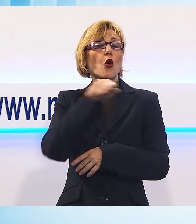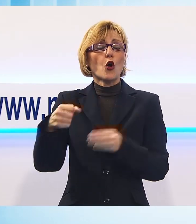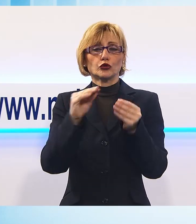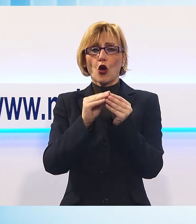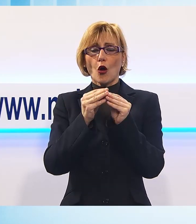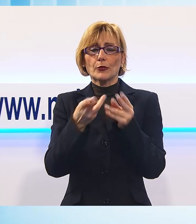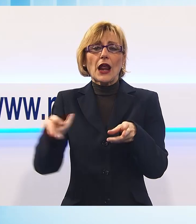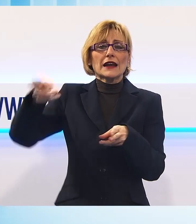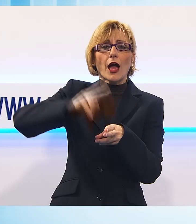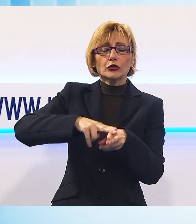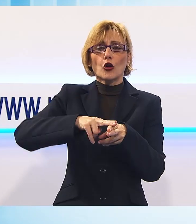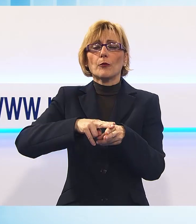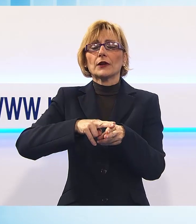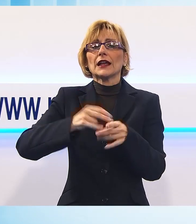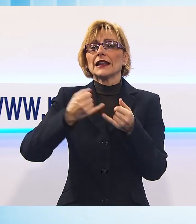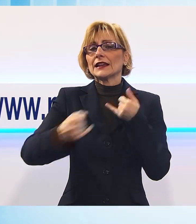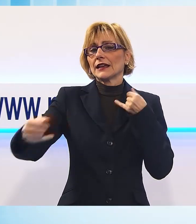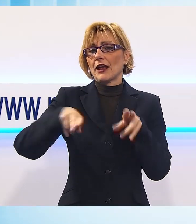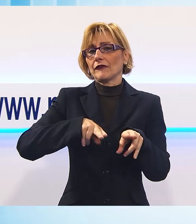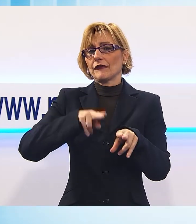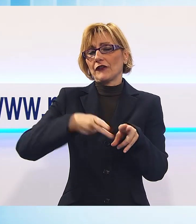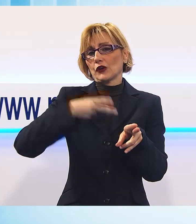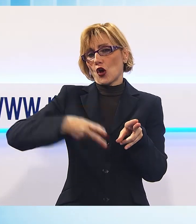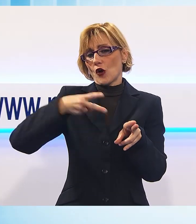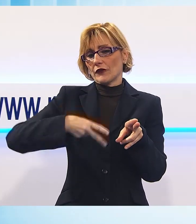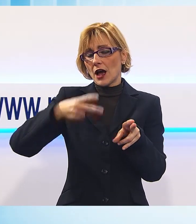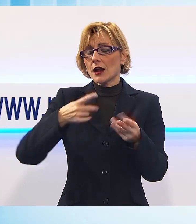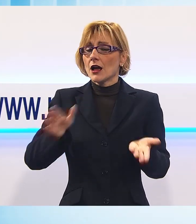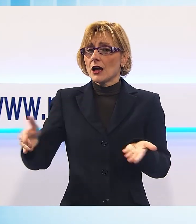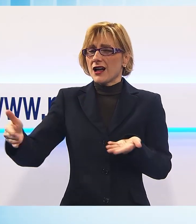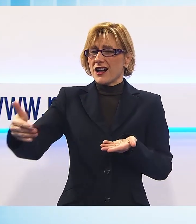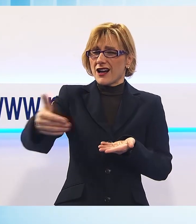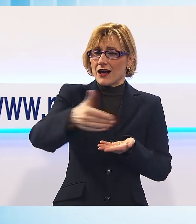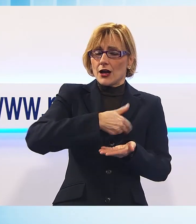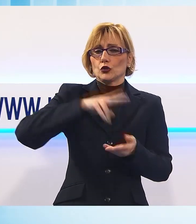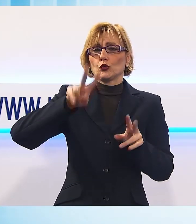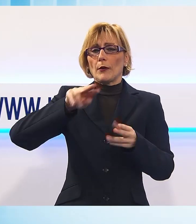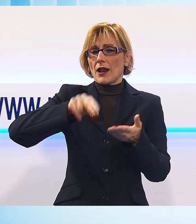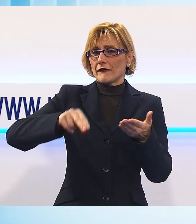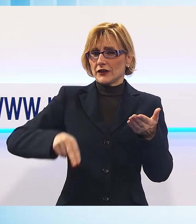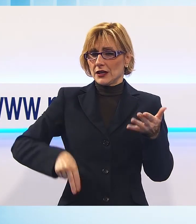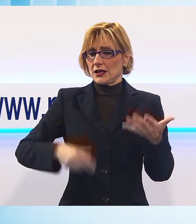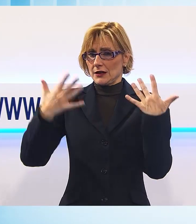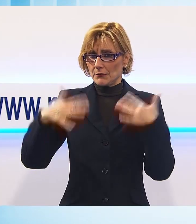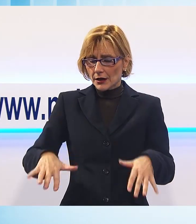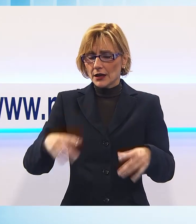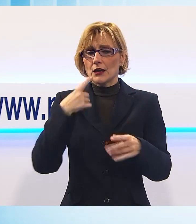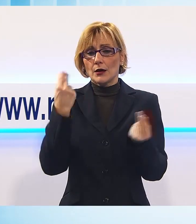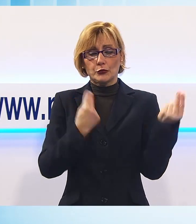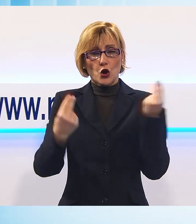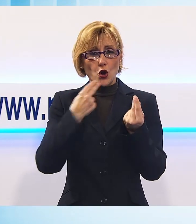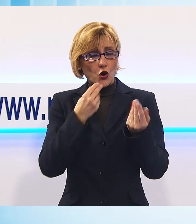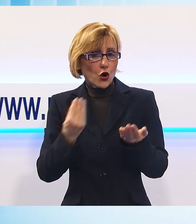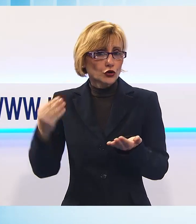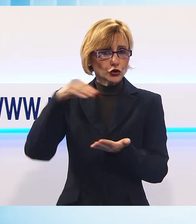raddoppio della linea ferroviaria e contro le quali ha raccolto più di 2000 firme. Nel progetto è stata inserita su richiesta del